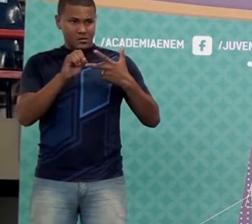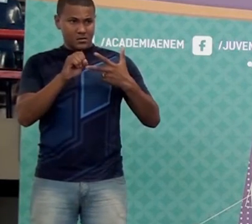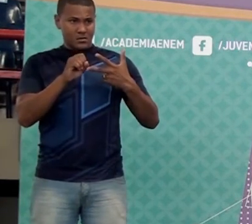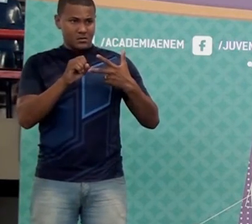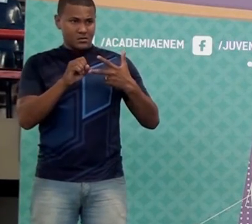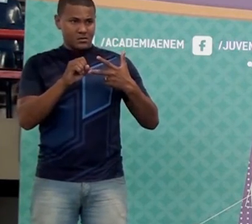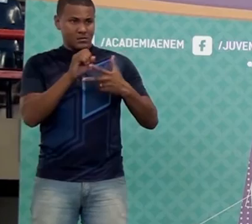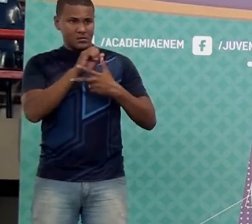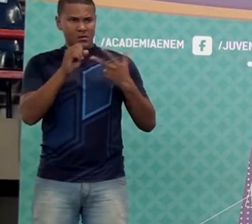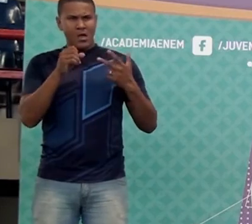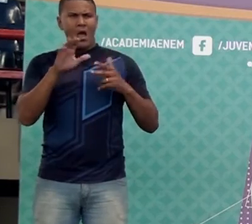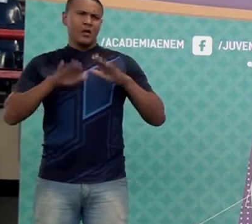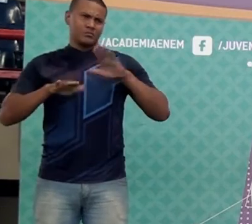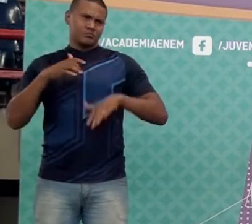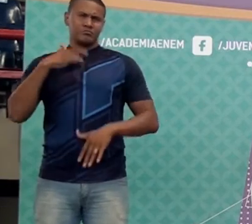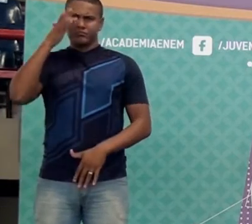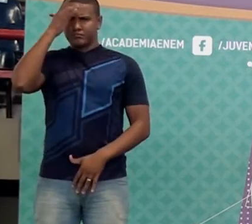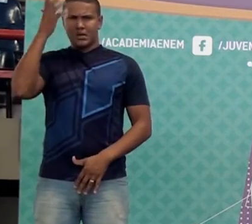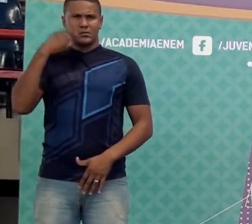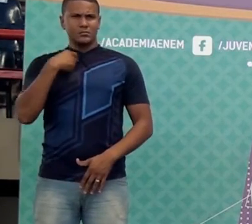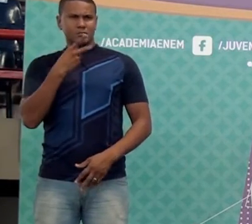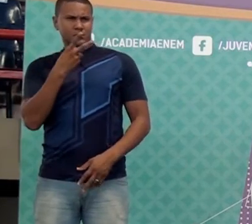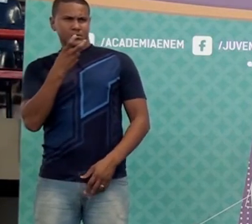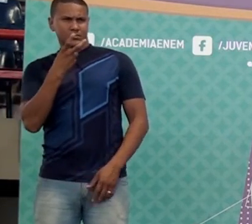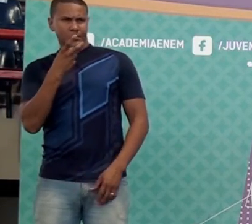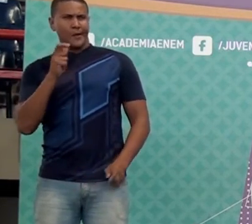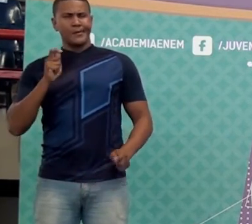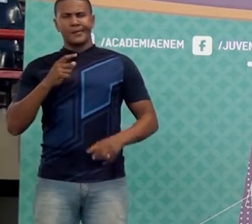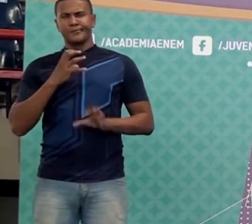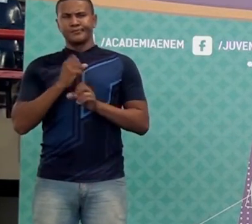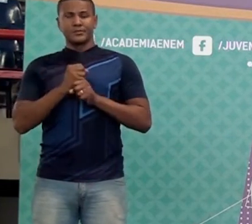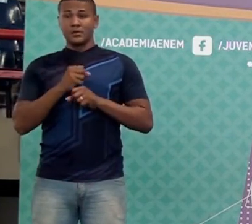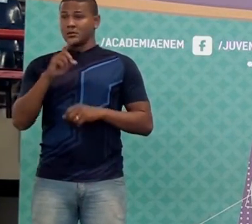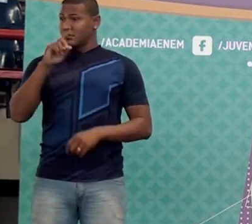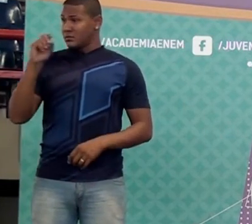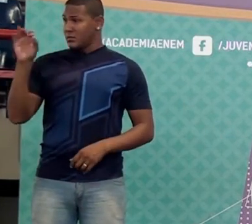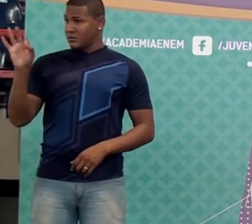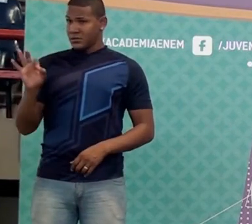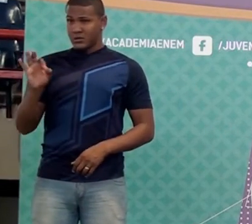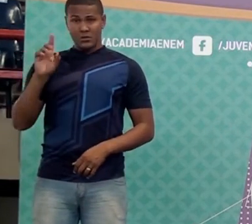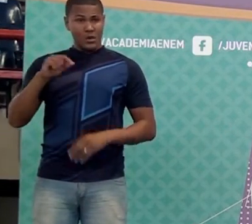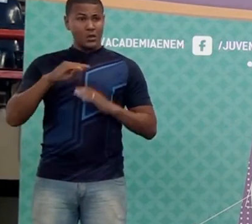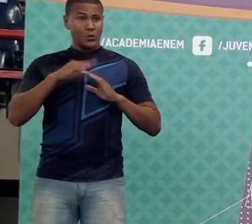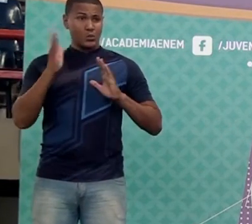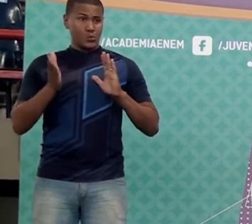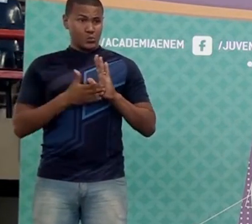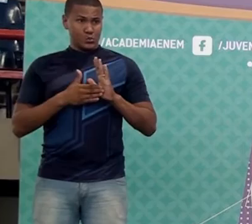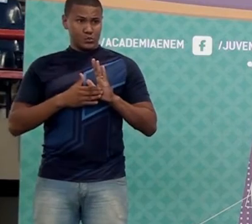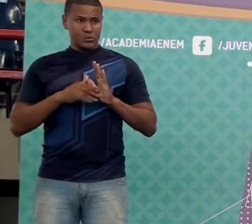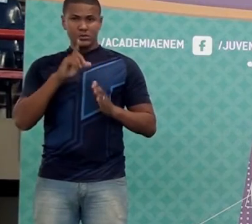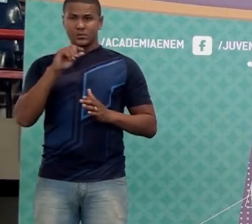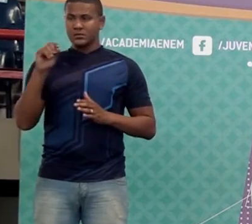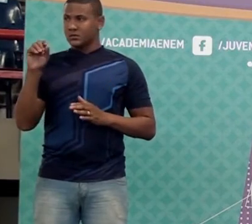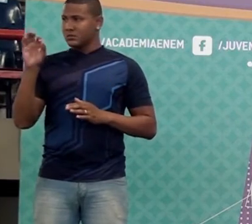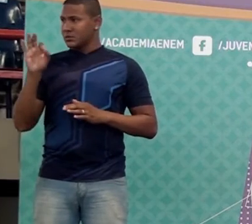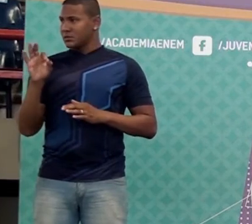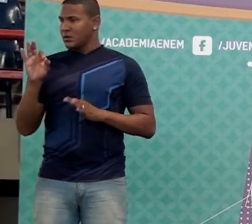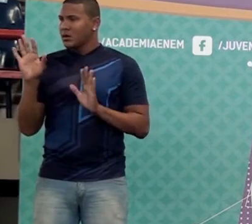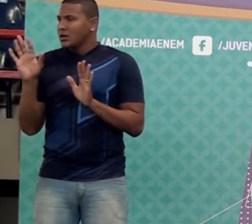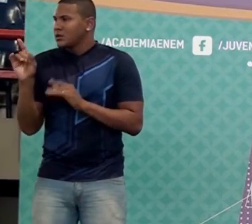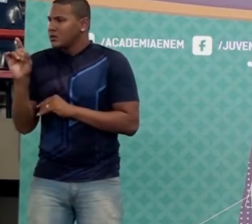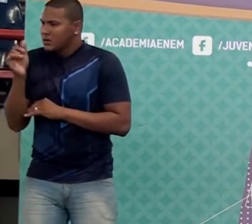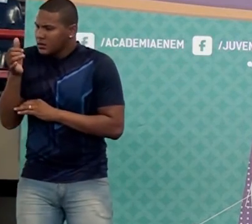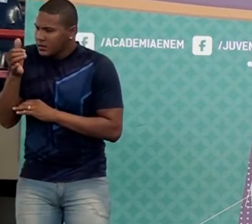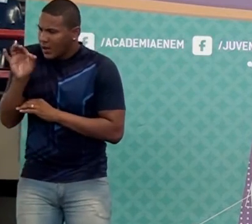conta mental. Pessoal, cem por cento é tudo. Cem por cento é o total. Quanto é dez por cento?